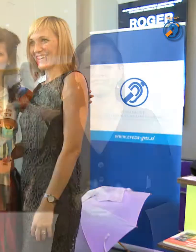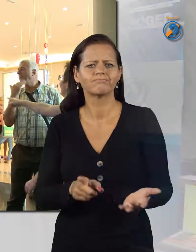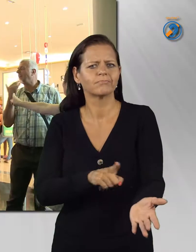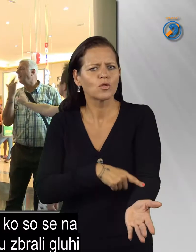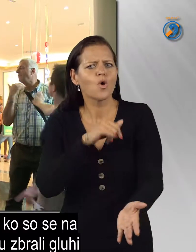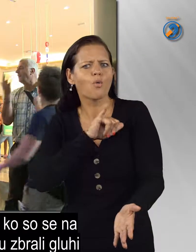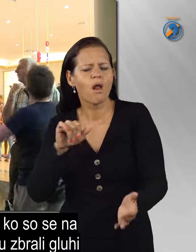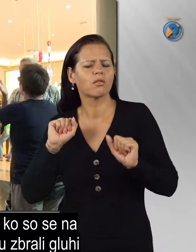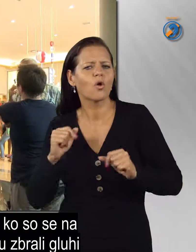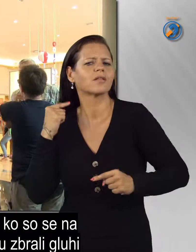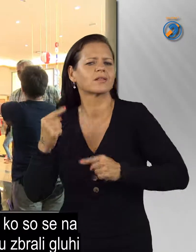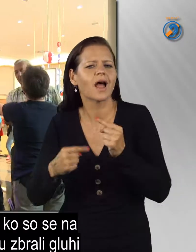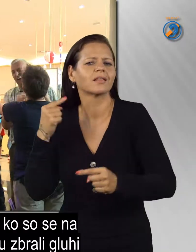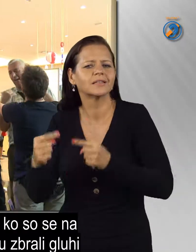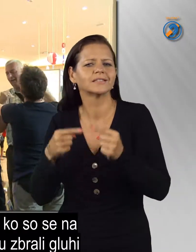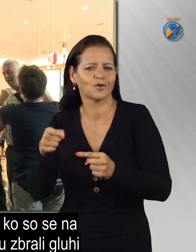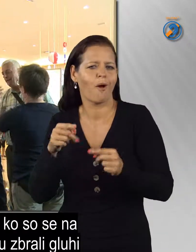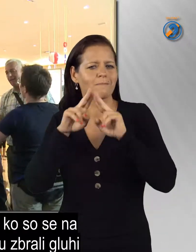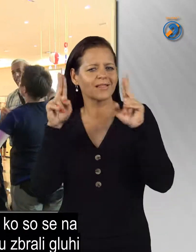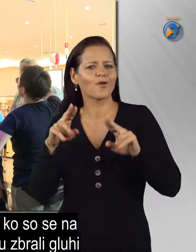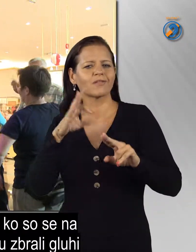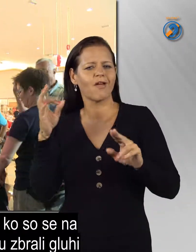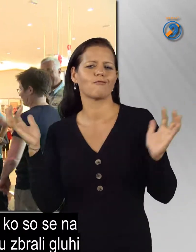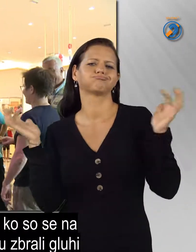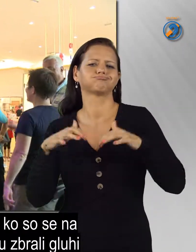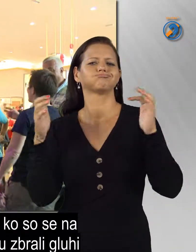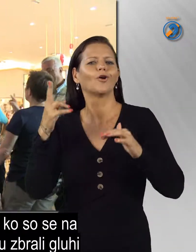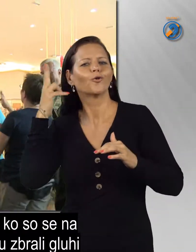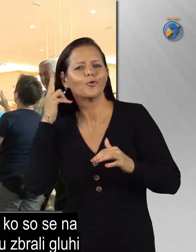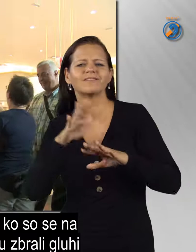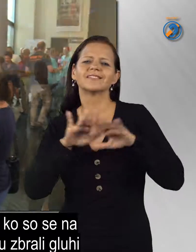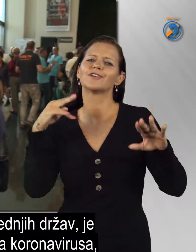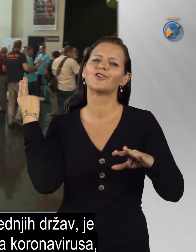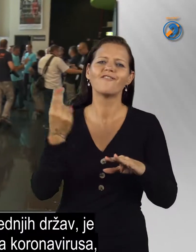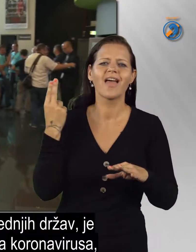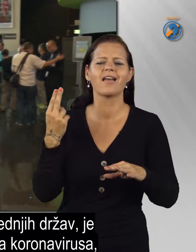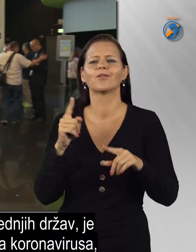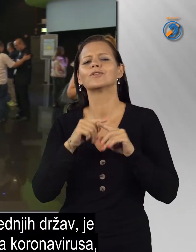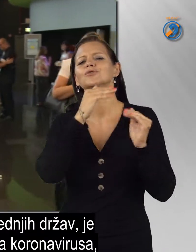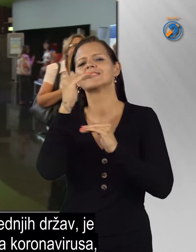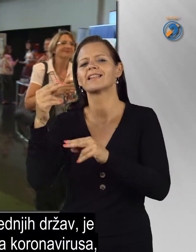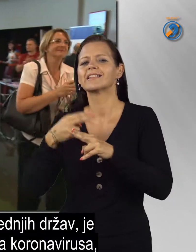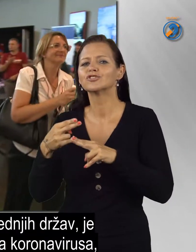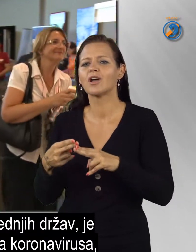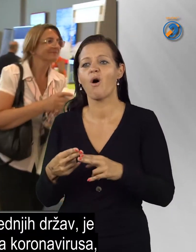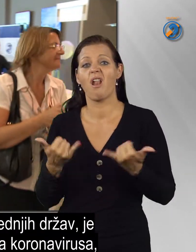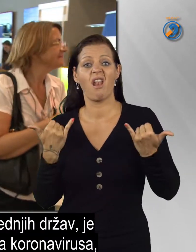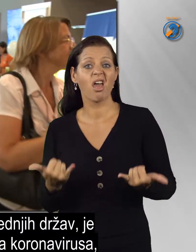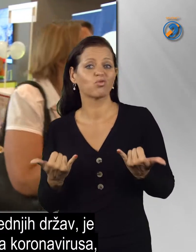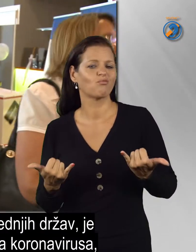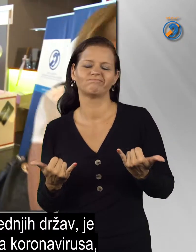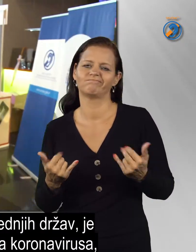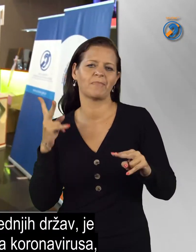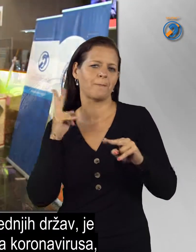Dolgoletno tradicijo, ko so se na Mednarodnem dnebu zbrali gluhi iz vse Slovenije in sosednih držav,